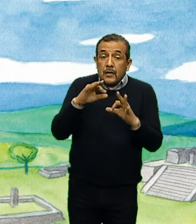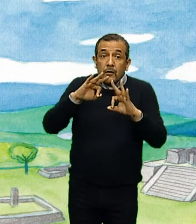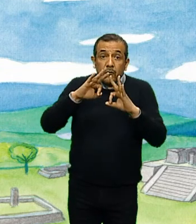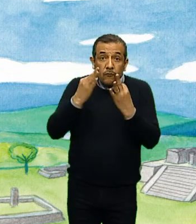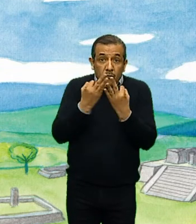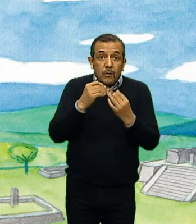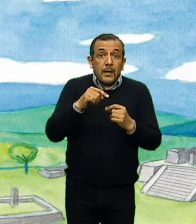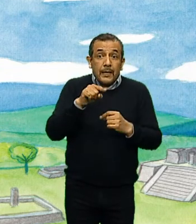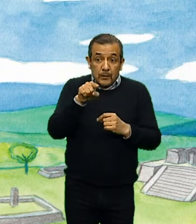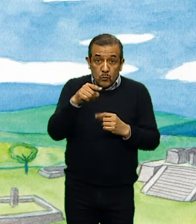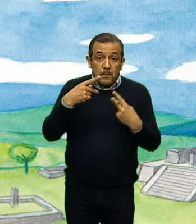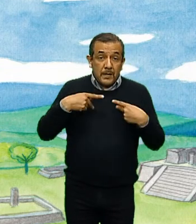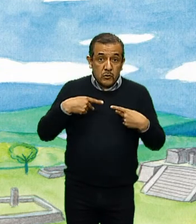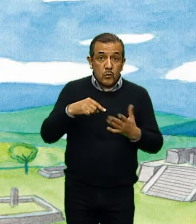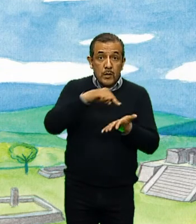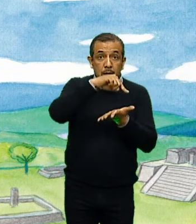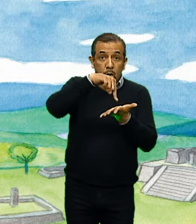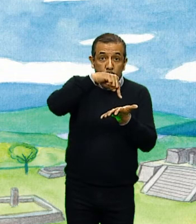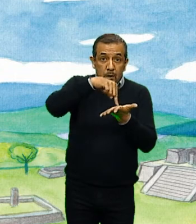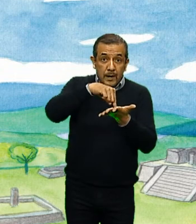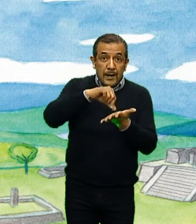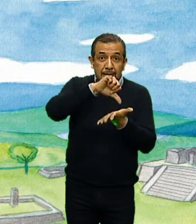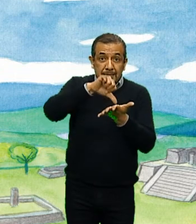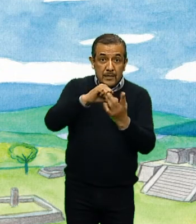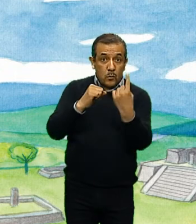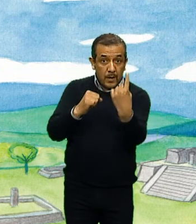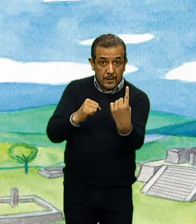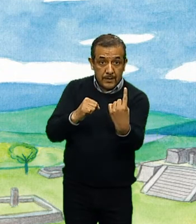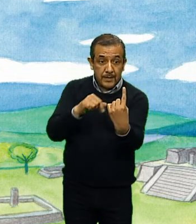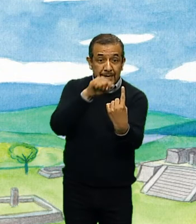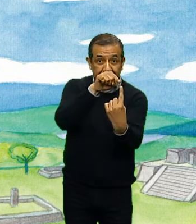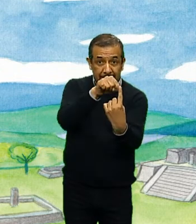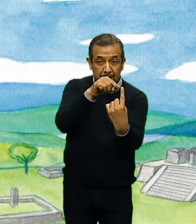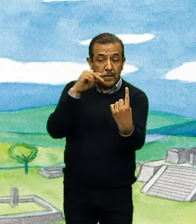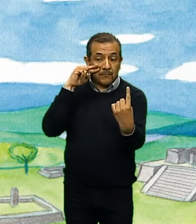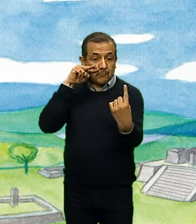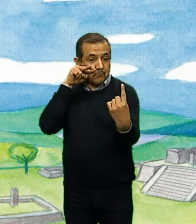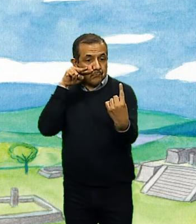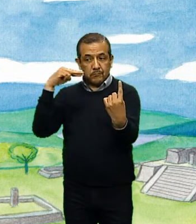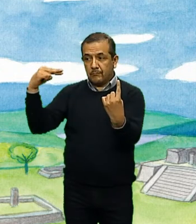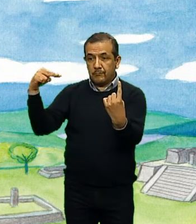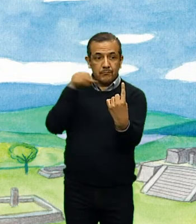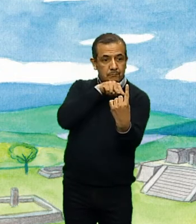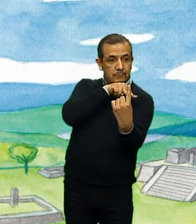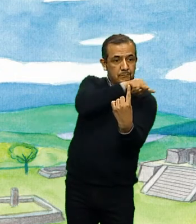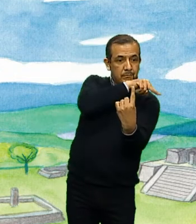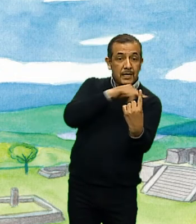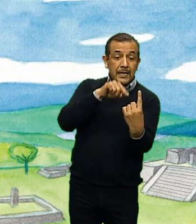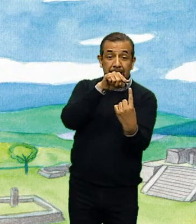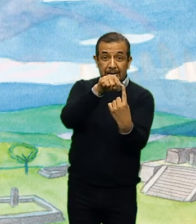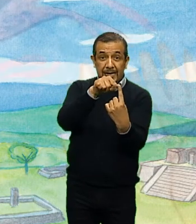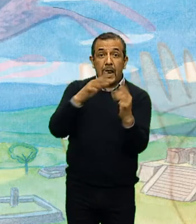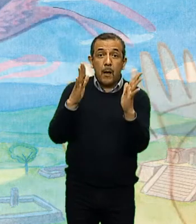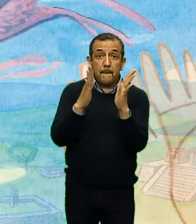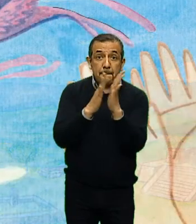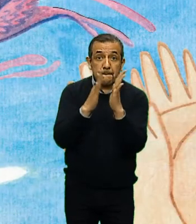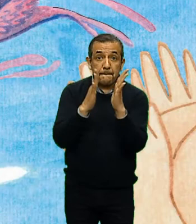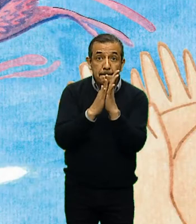a la persona que está al centro y permite que el eco de un aplauso sea parecido al sonido que hacen los pájaros.